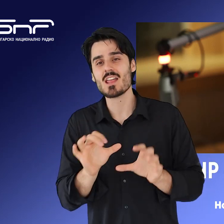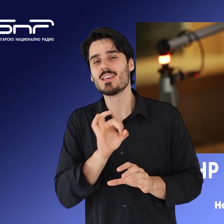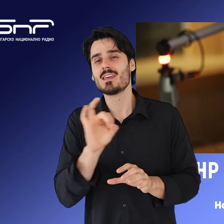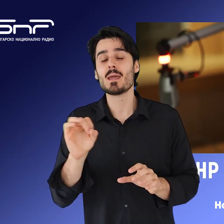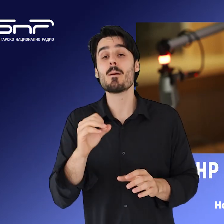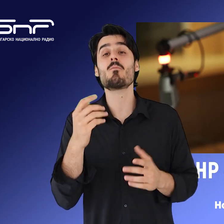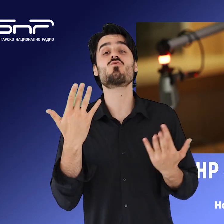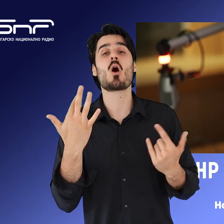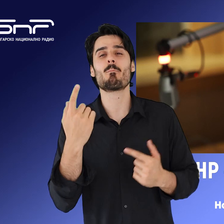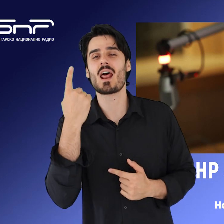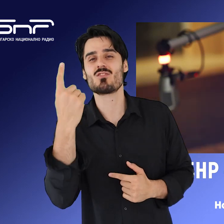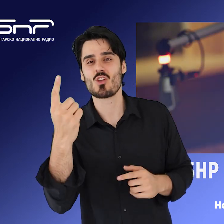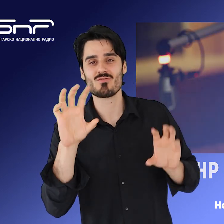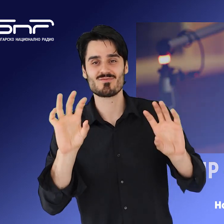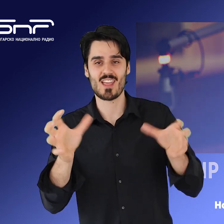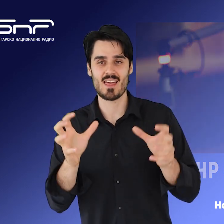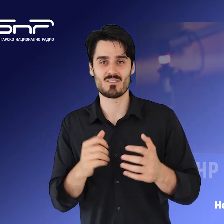и Българската национална телевизия.